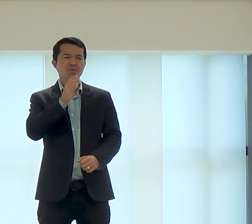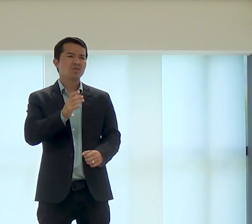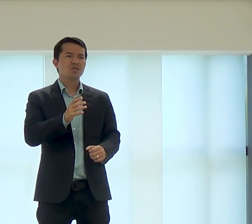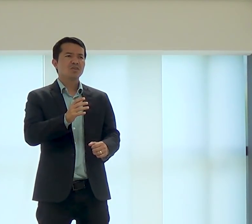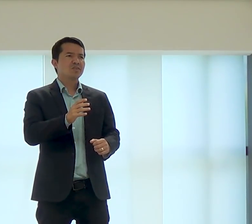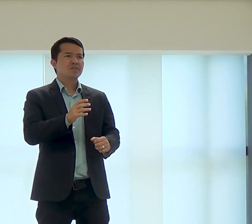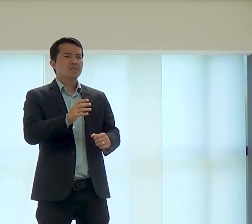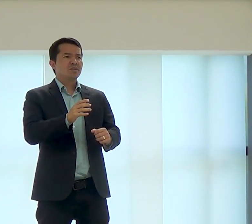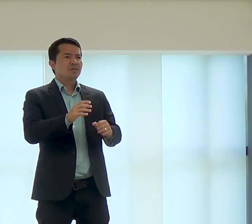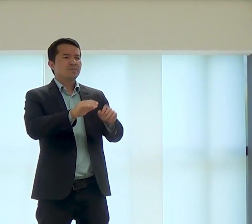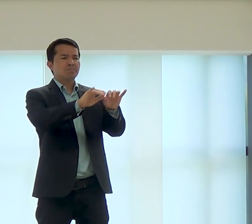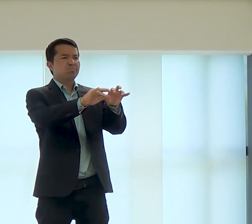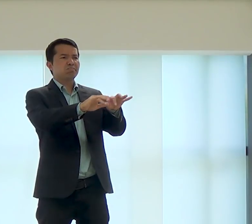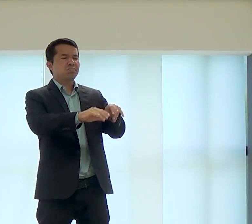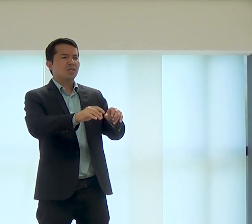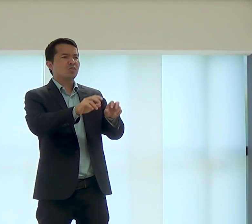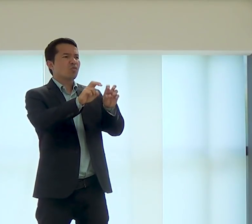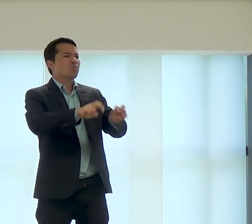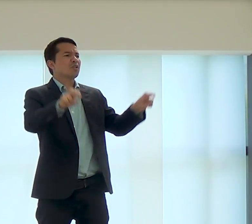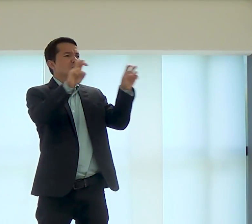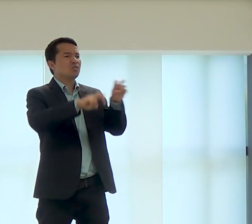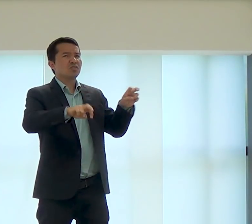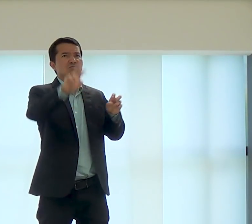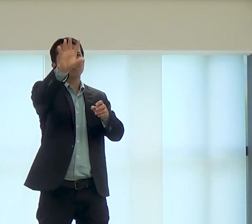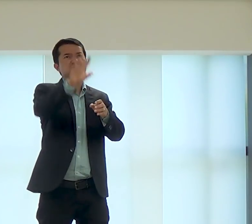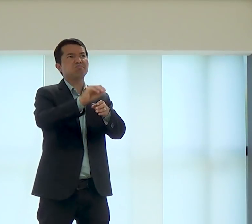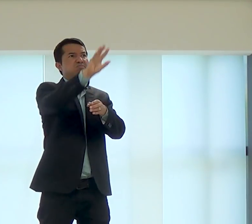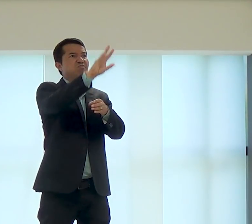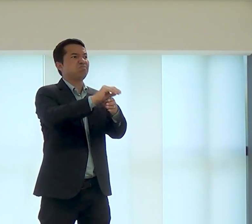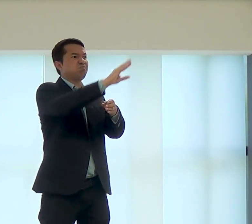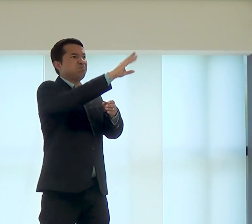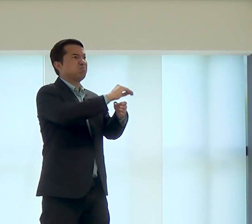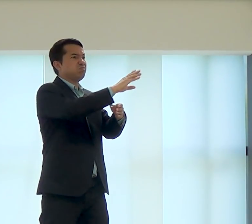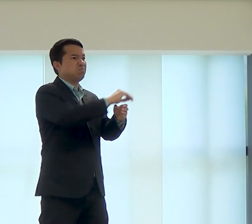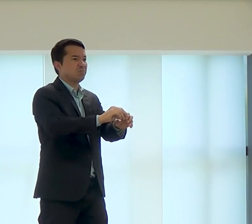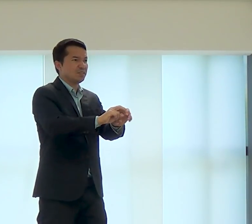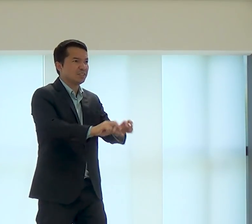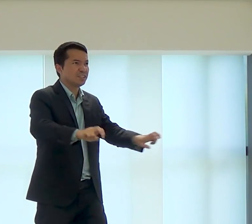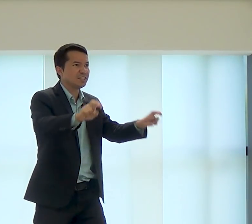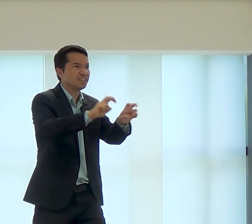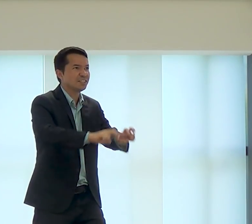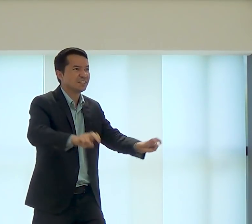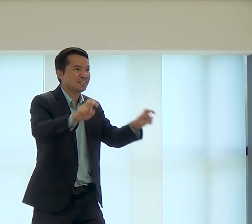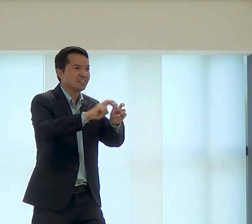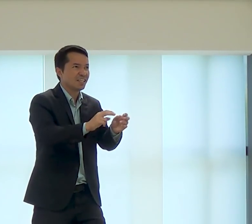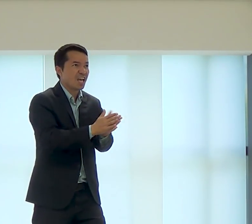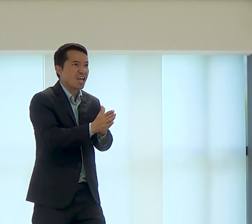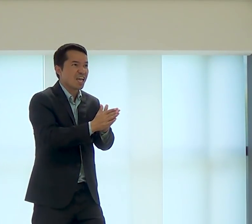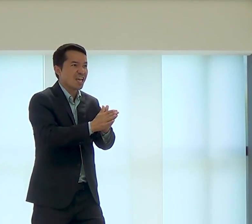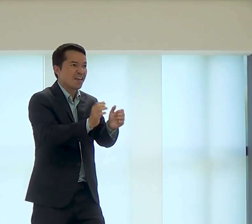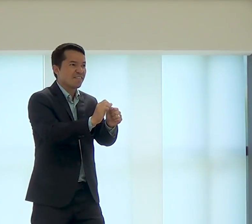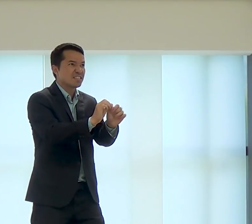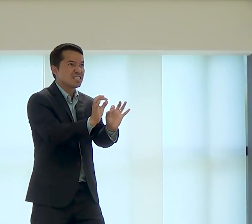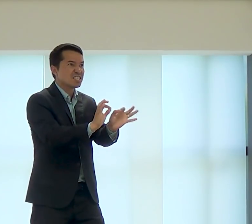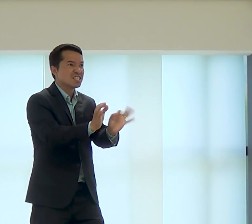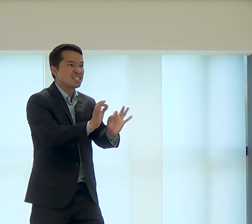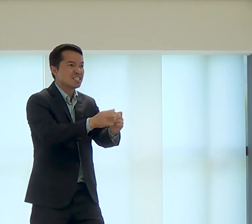era muito acostumada com coisas no computador de pegar imagens